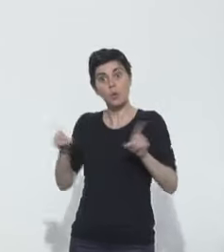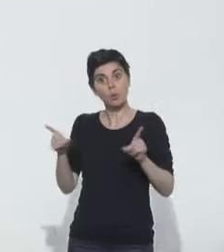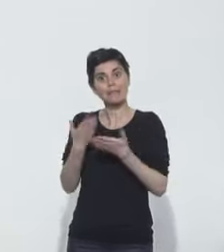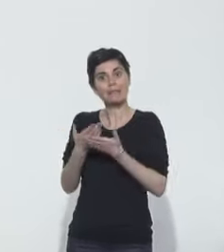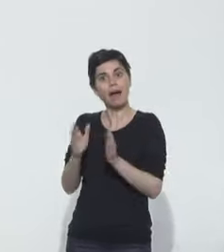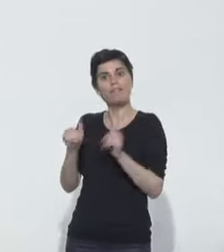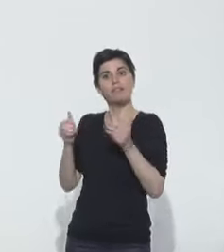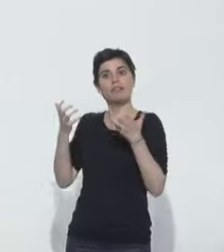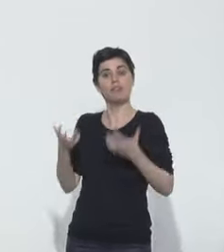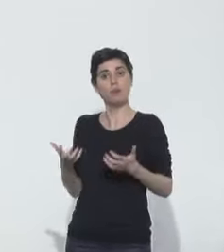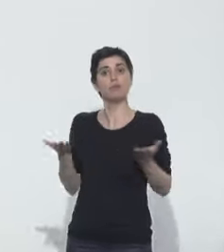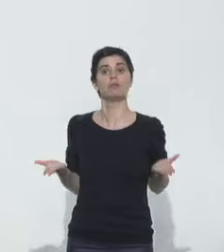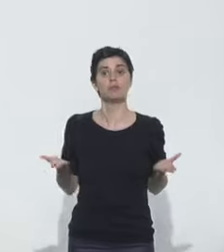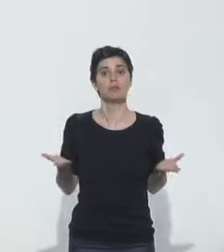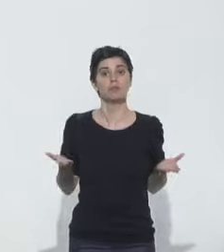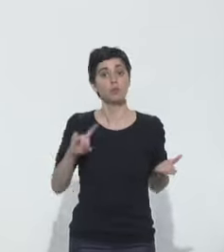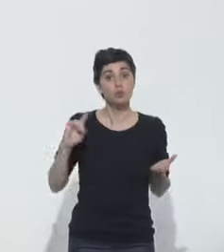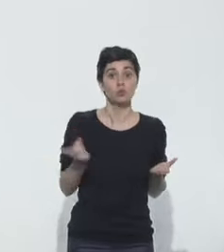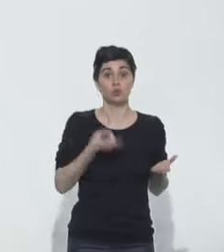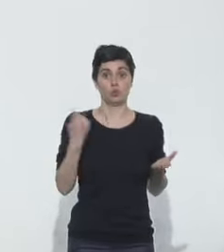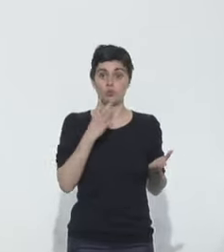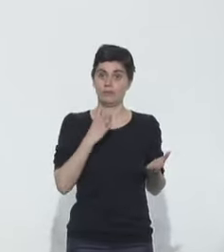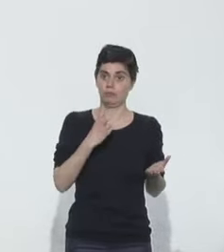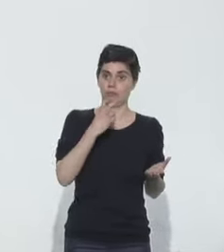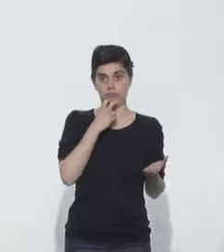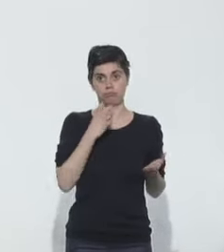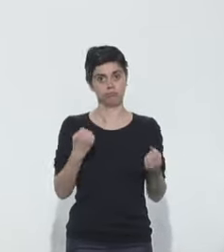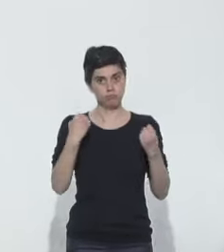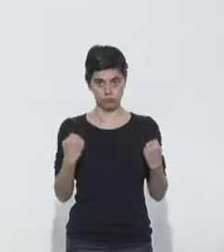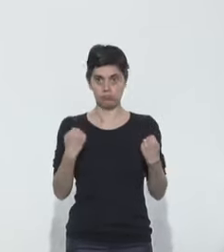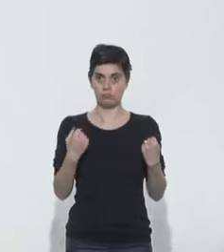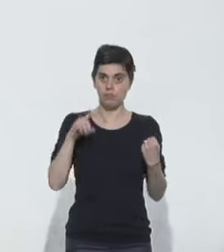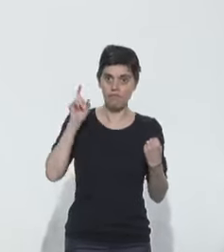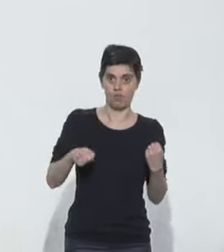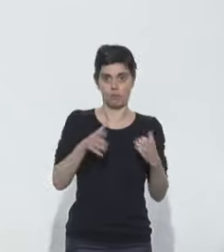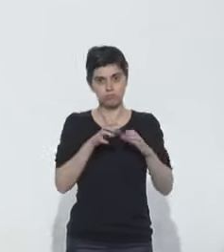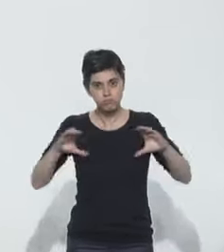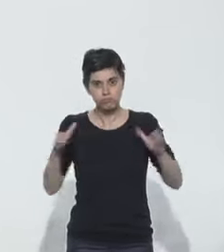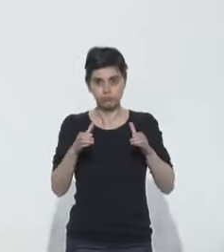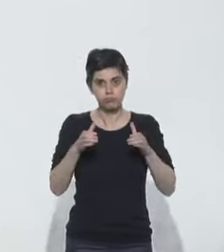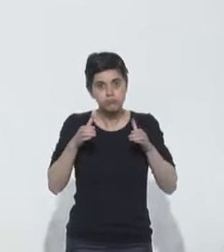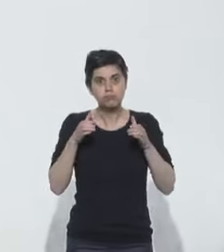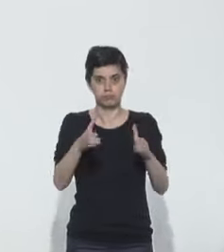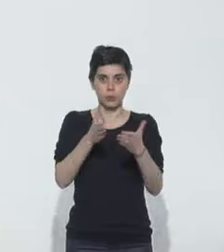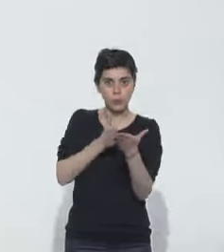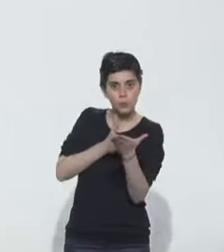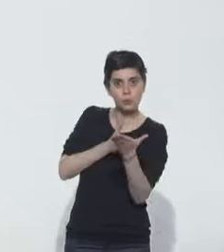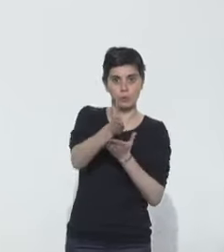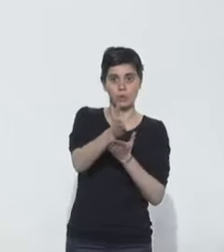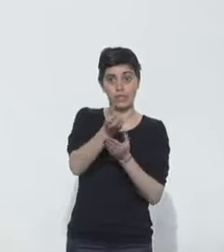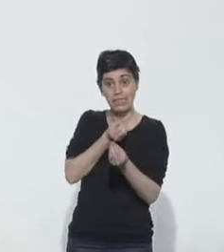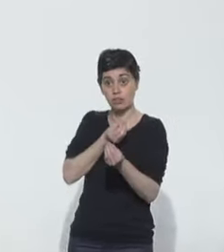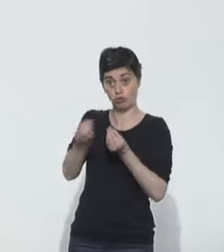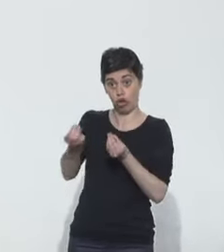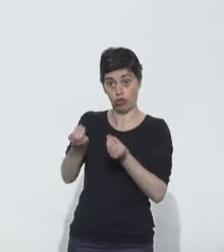pour tous nos concitoyens. Nous sommes tous debout sur le frein et nous pouvons tous fortement influer dans le bon sens sur le nombre de